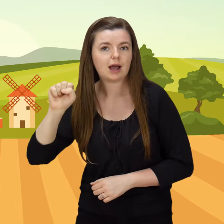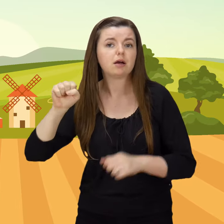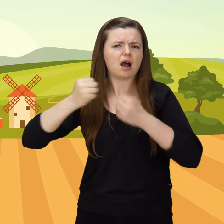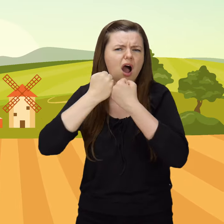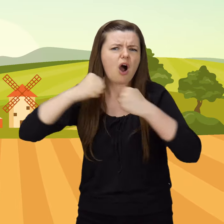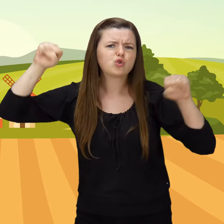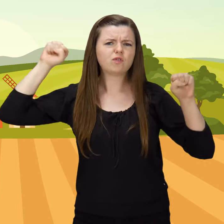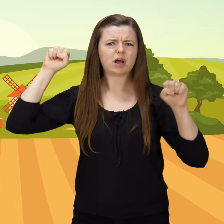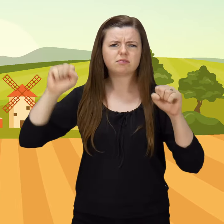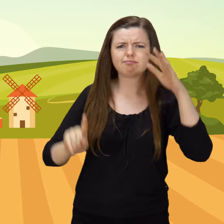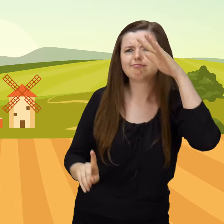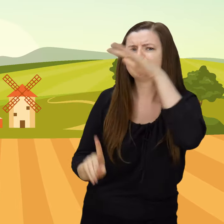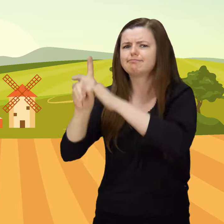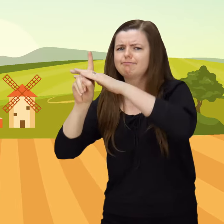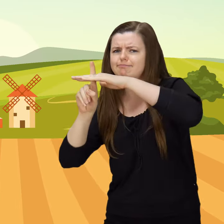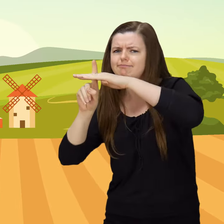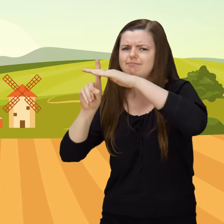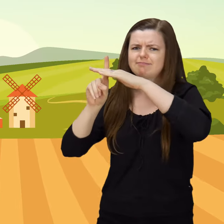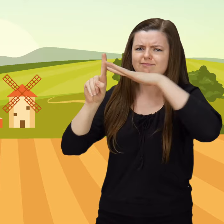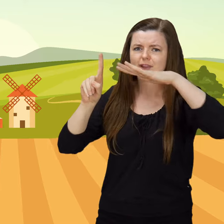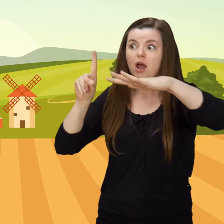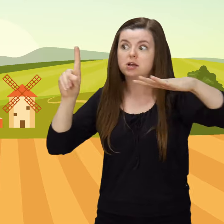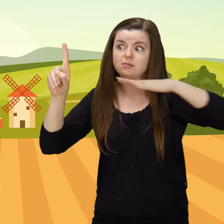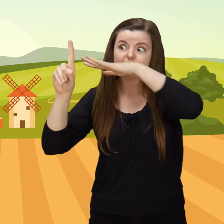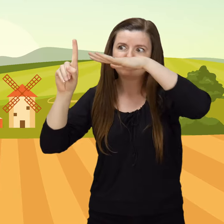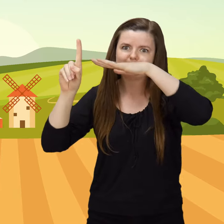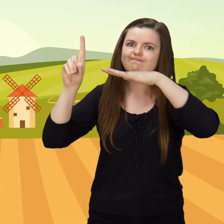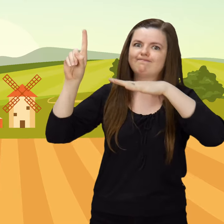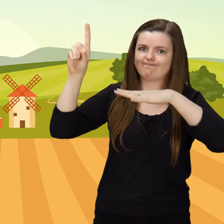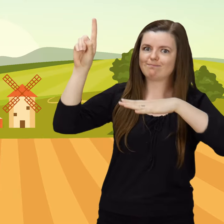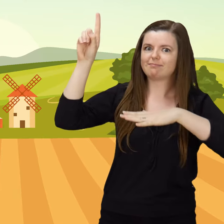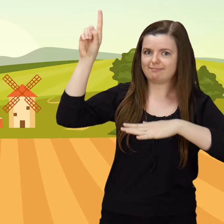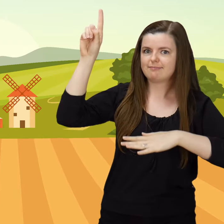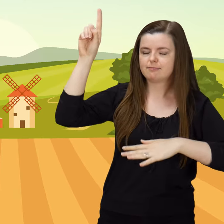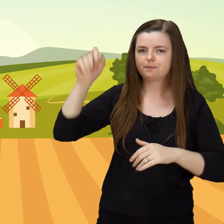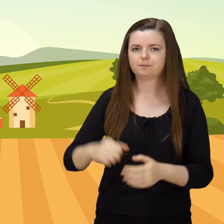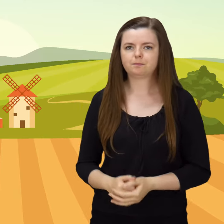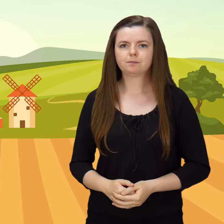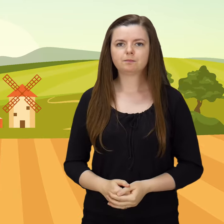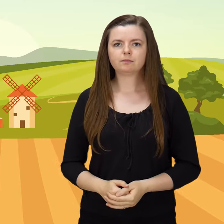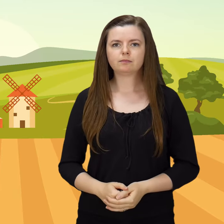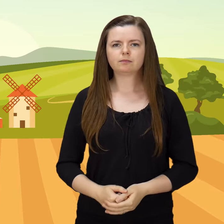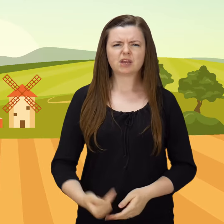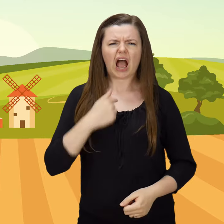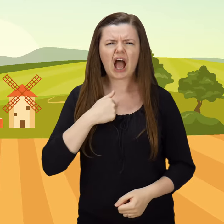zucha, jak był Stefek Burczymucha. Ja